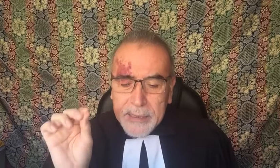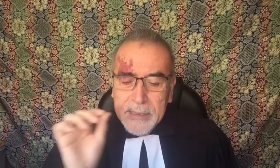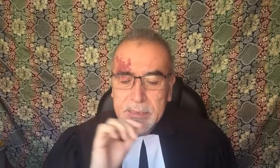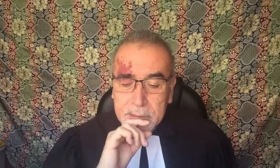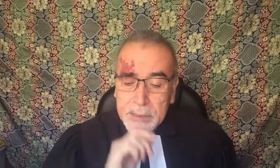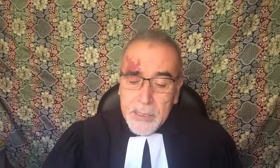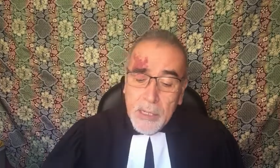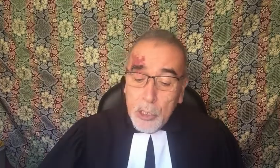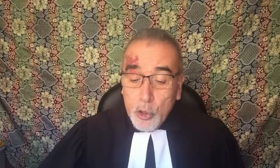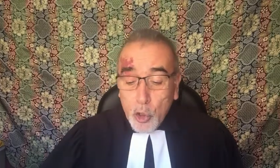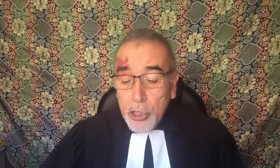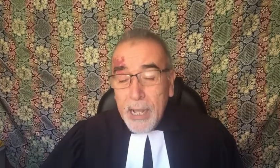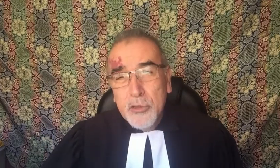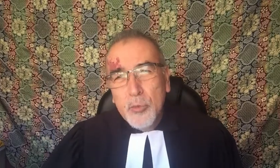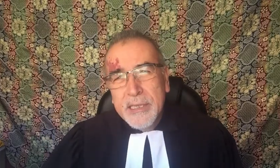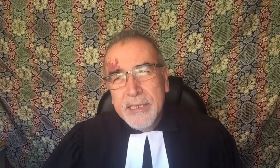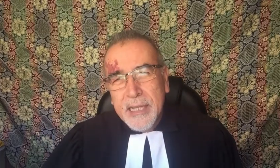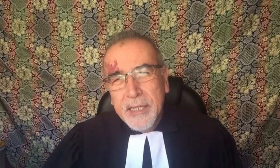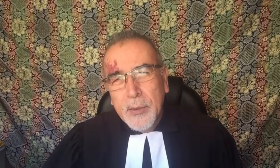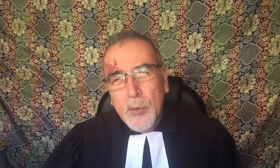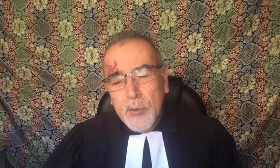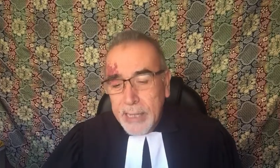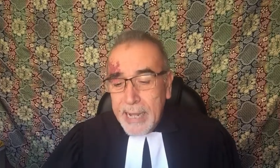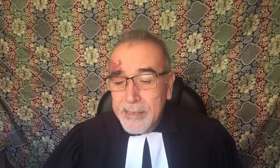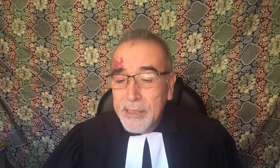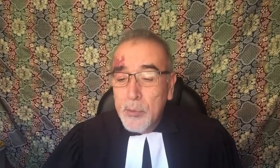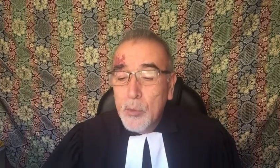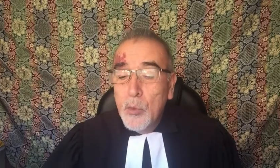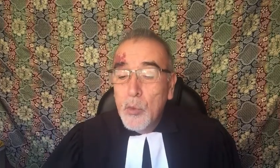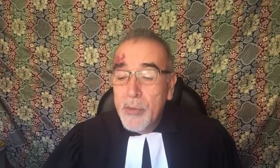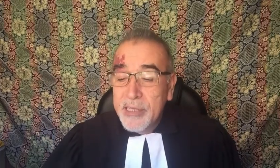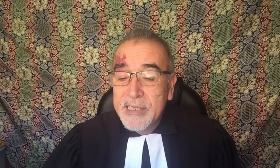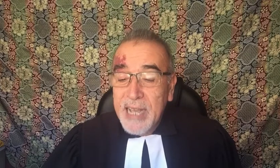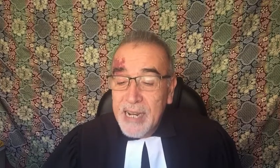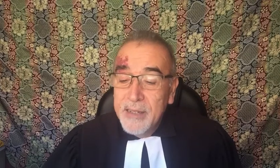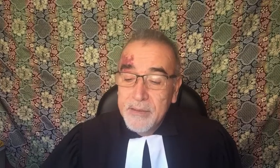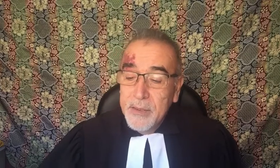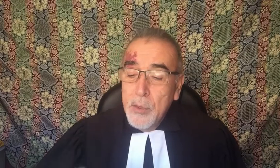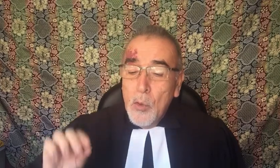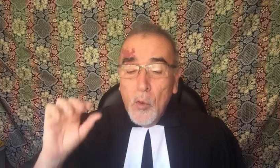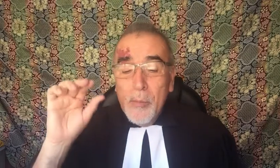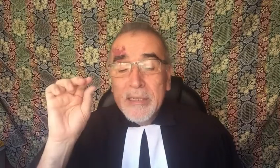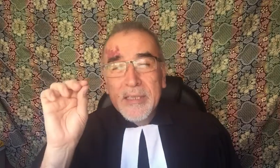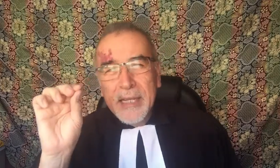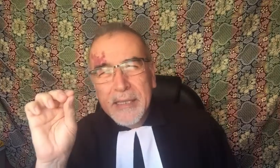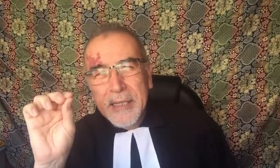le otorga a su mensaje un carácter universal, un mensaje que quiere